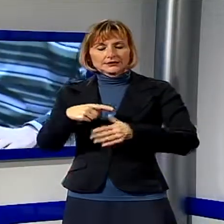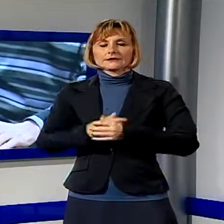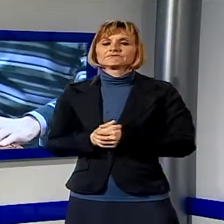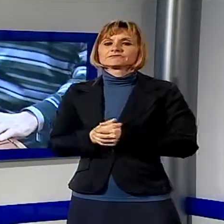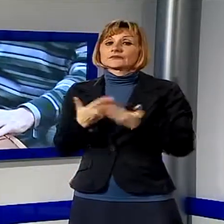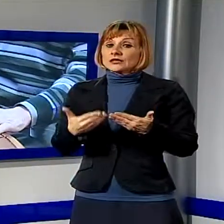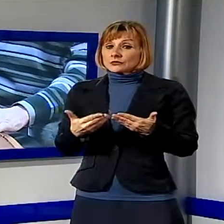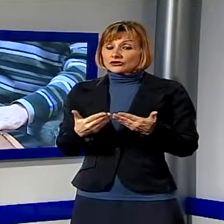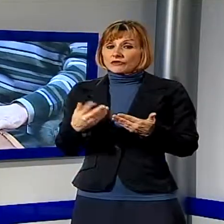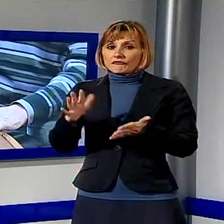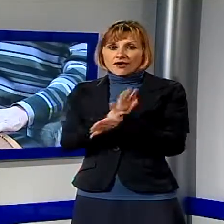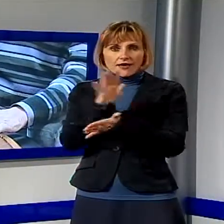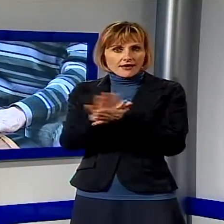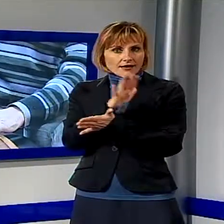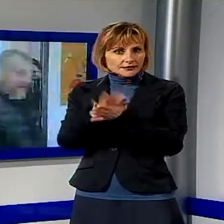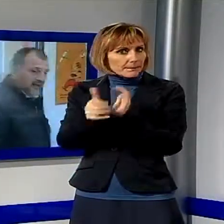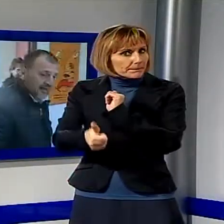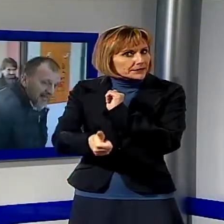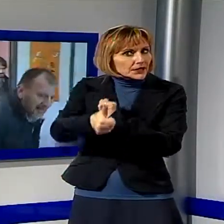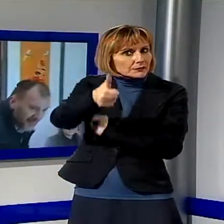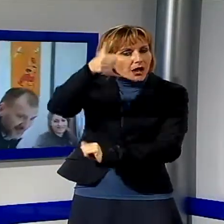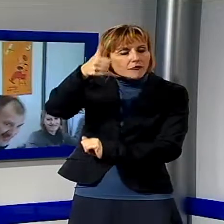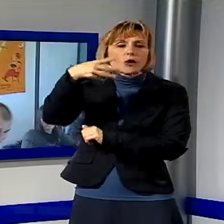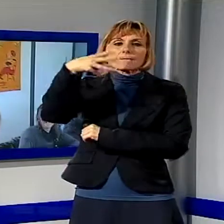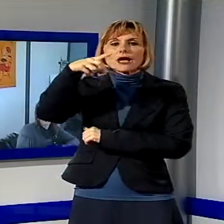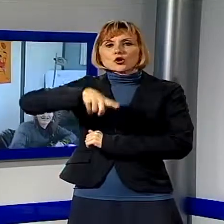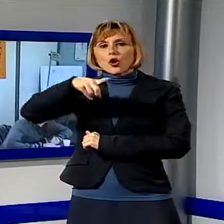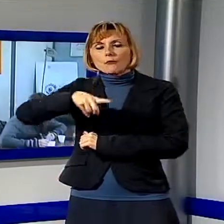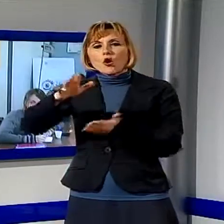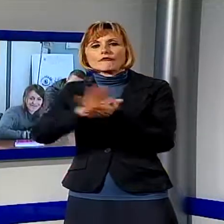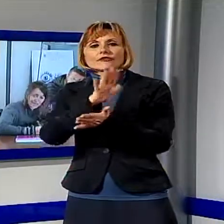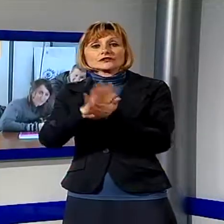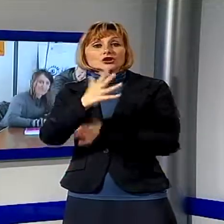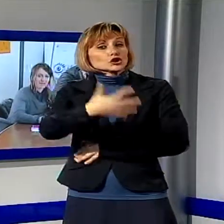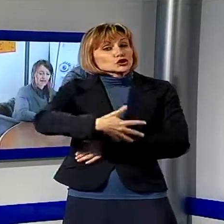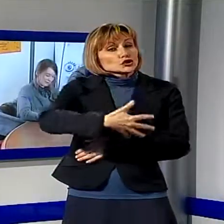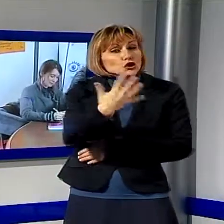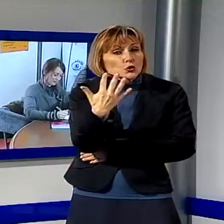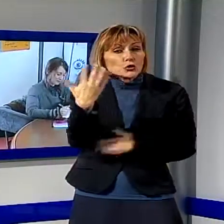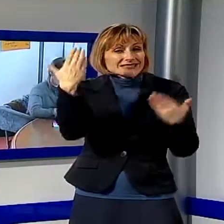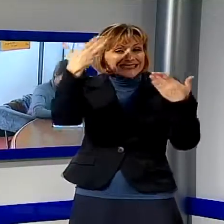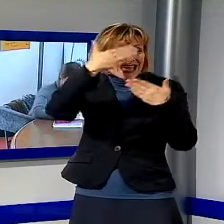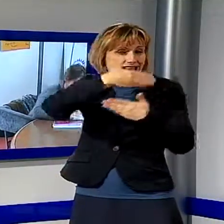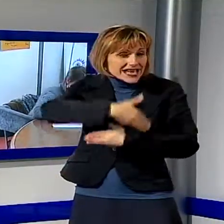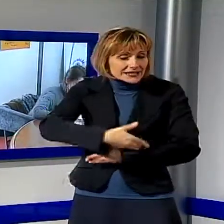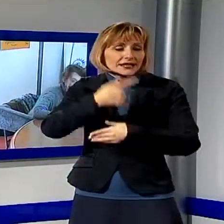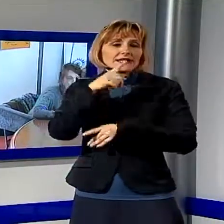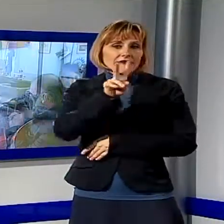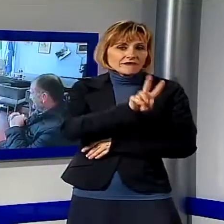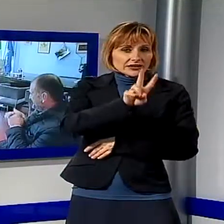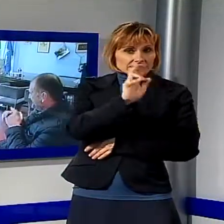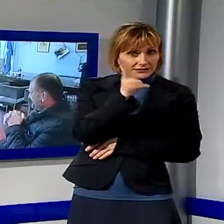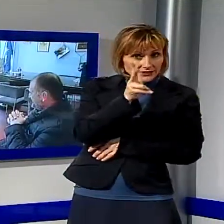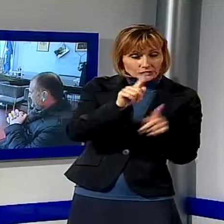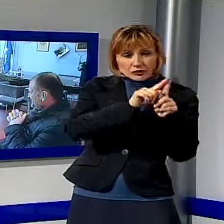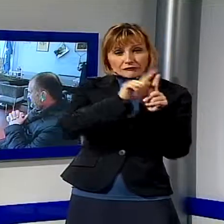storico balzo in avanti. Per la prima volta infatti al Marco Polo si festeggerà per cinque serate di seguito, da venerdì 13